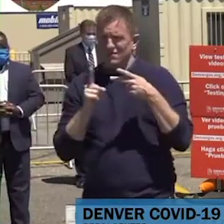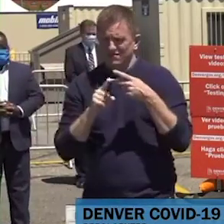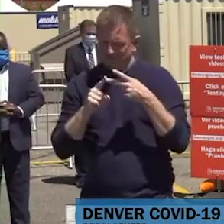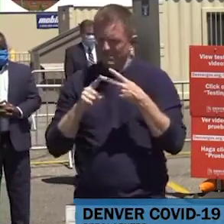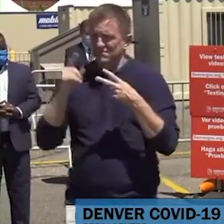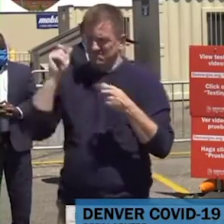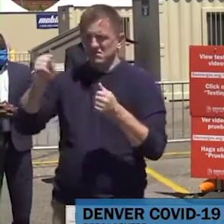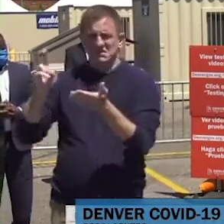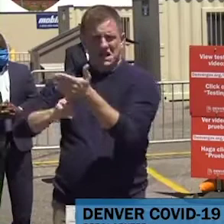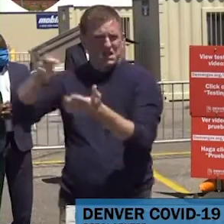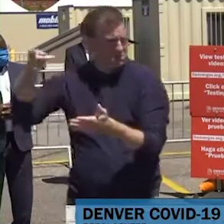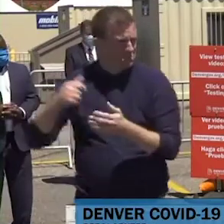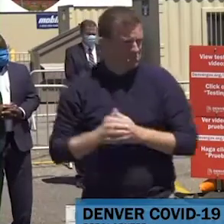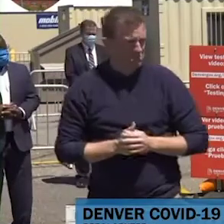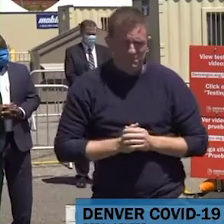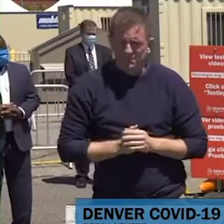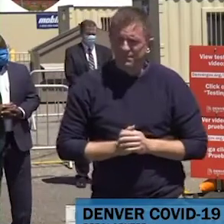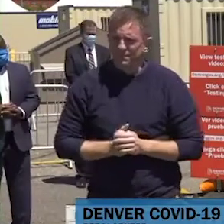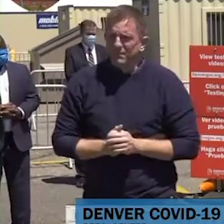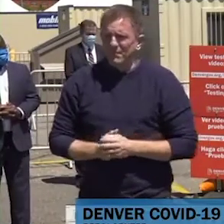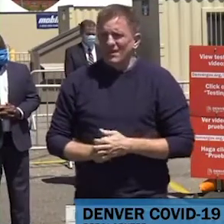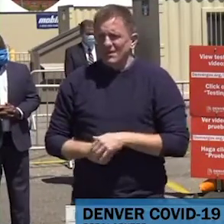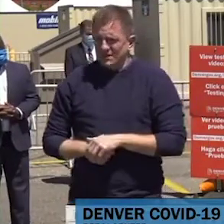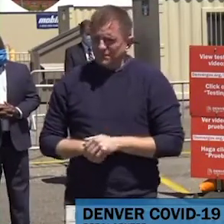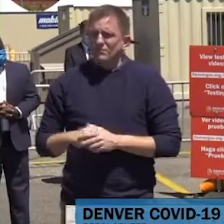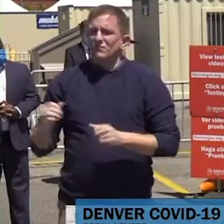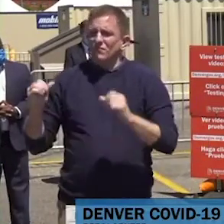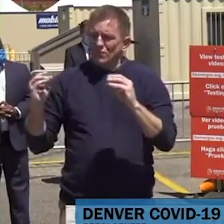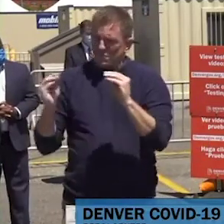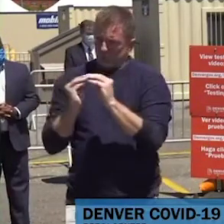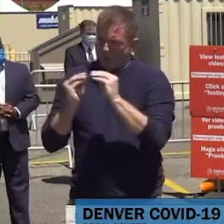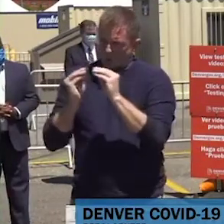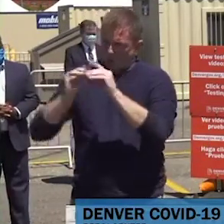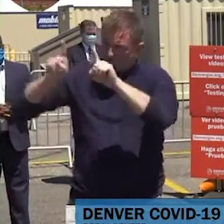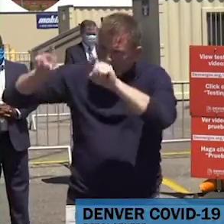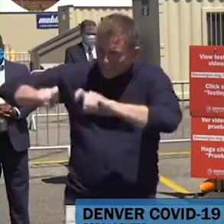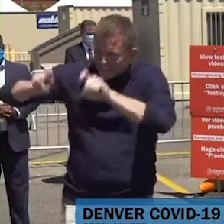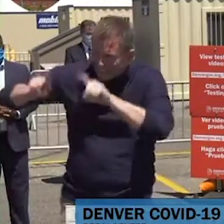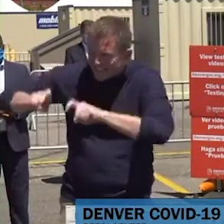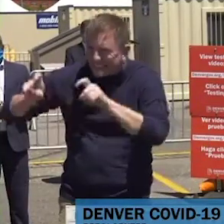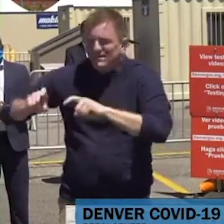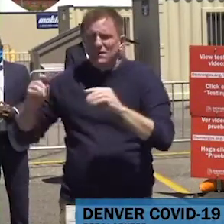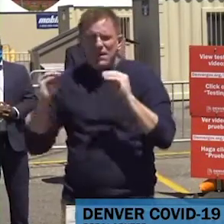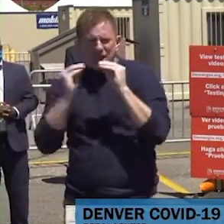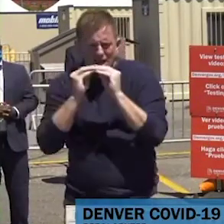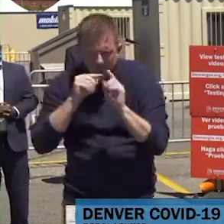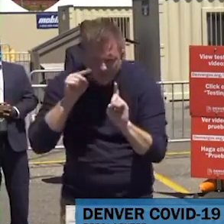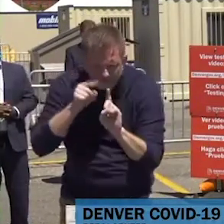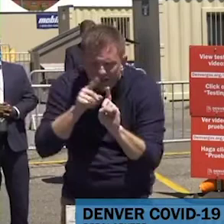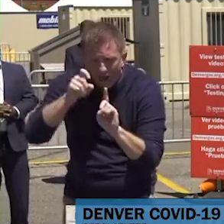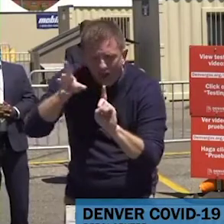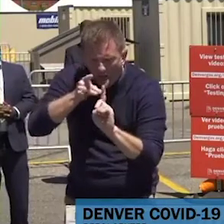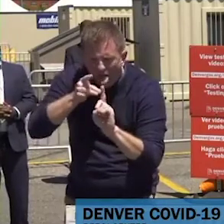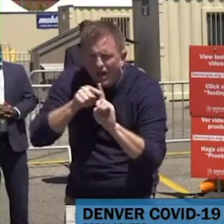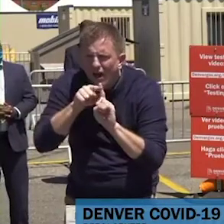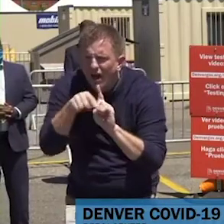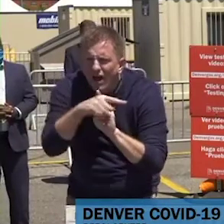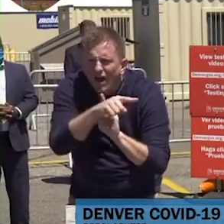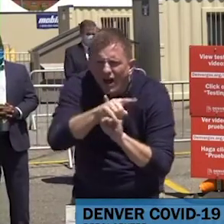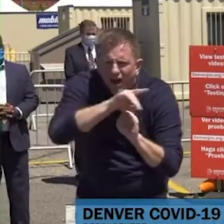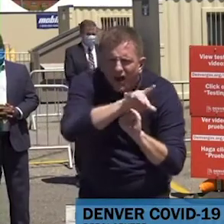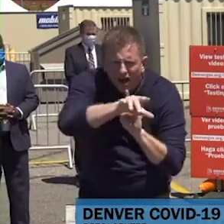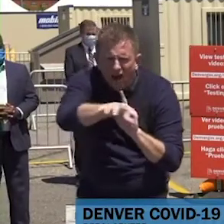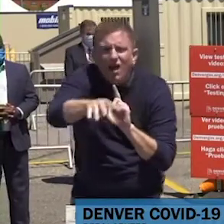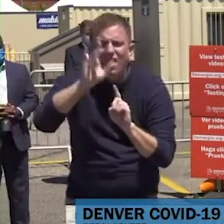rastreo de casos positivos, nos podremos mantener en el lado correcto de esta curva de epidemia y adelantarnos a cualquier